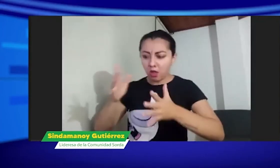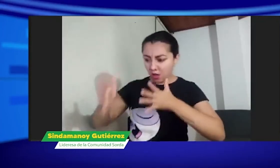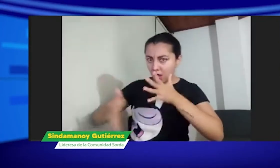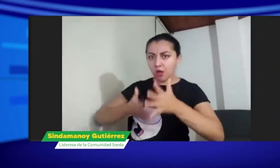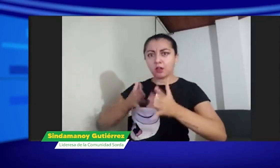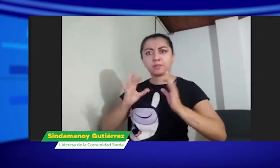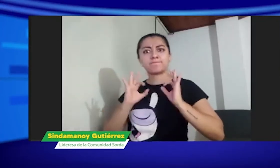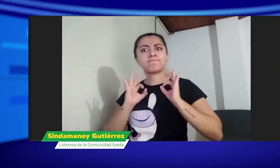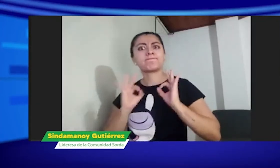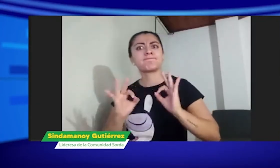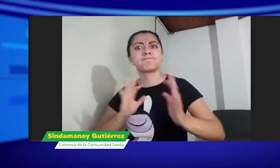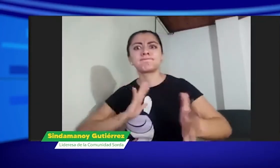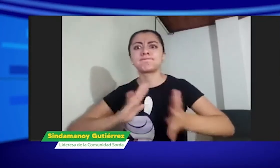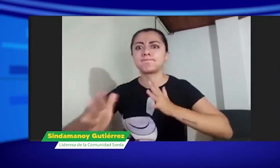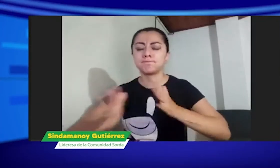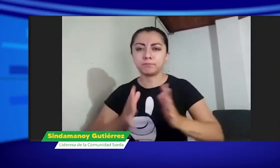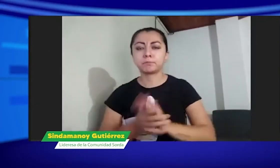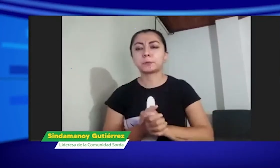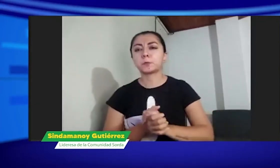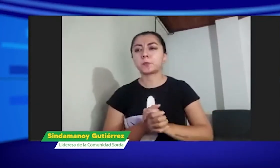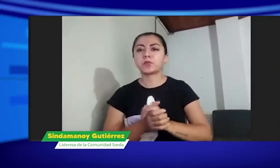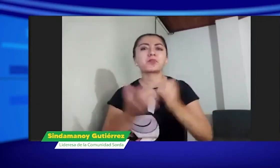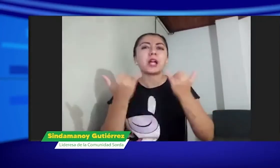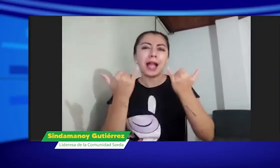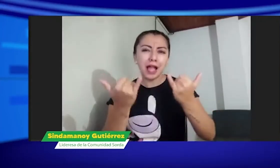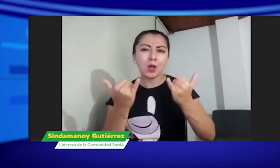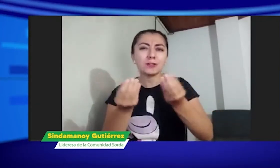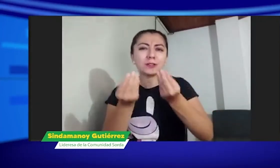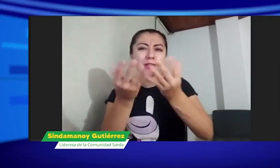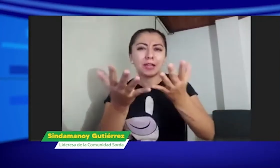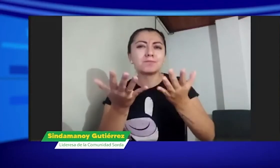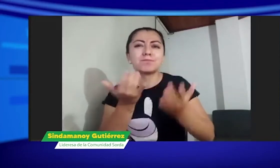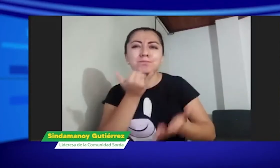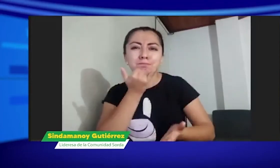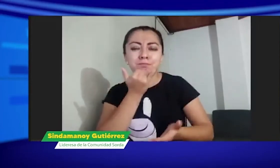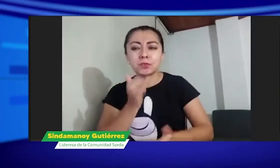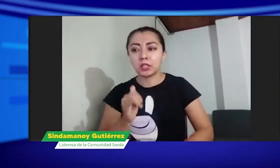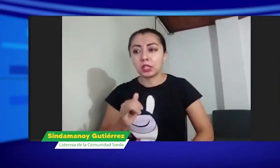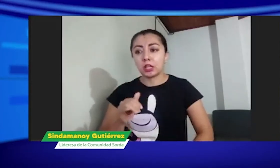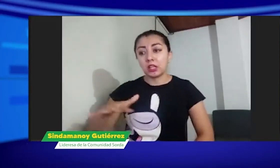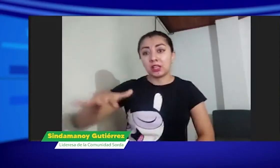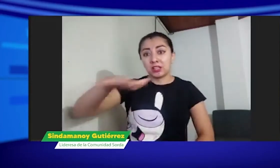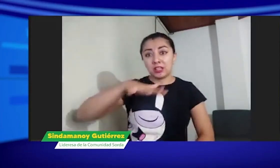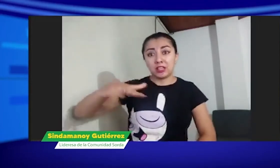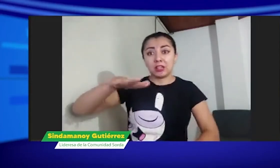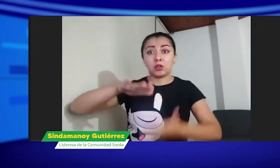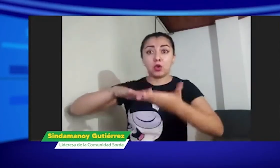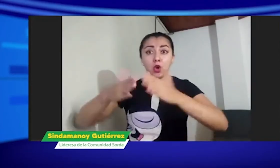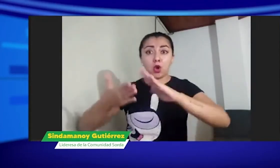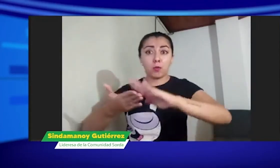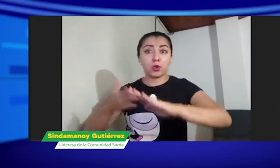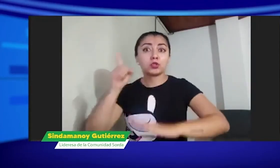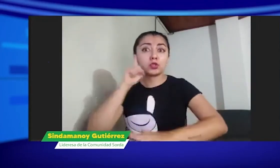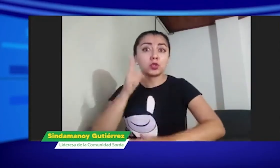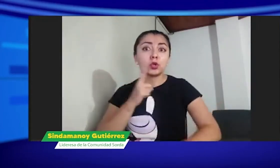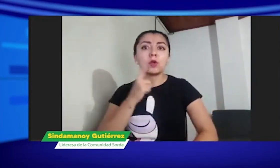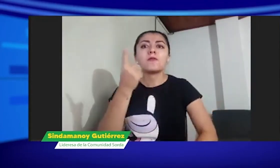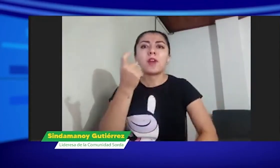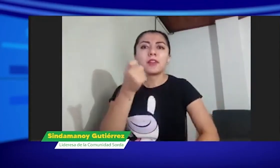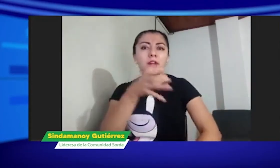que son propios de la lengua de señas y esto obviamente quien lo puede enseñar de la mejor manera es una persona sorda